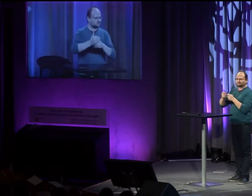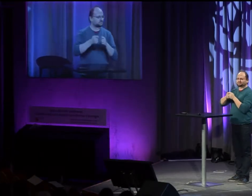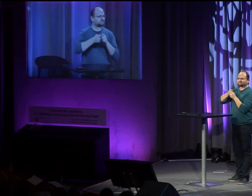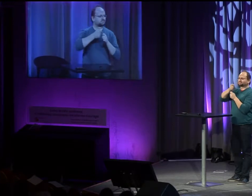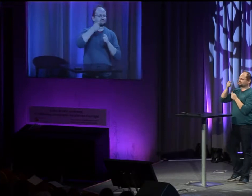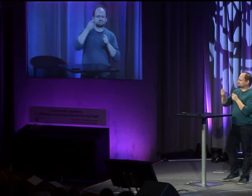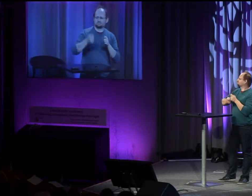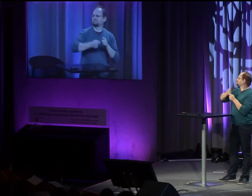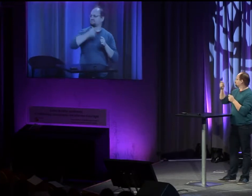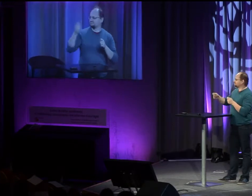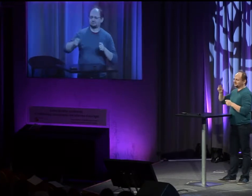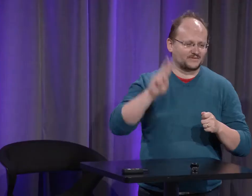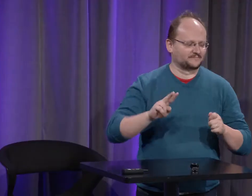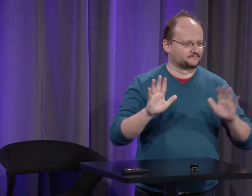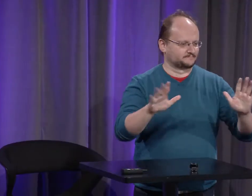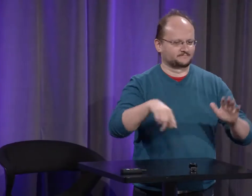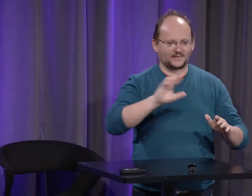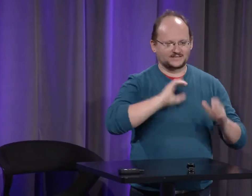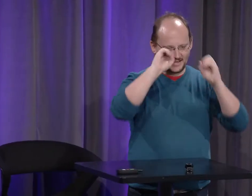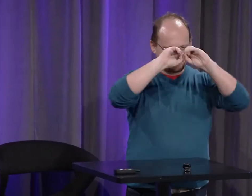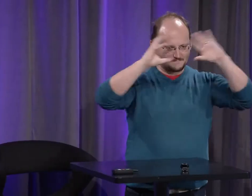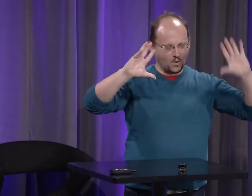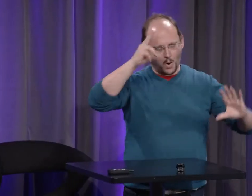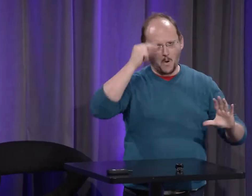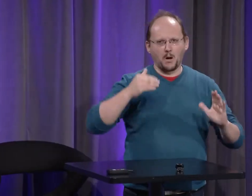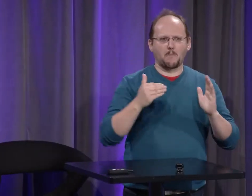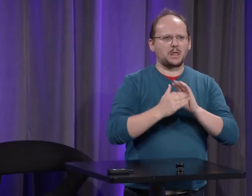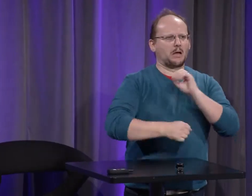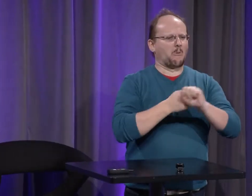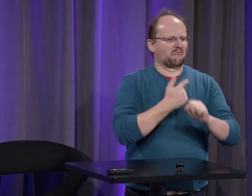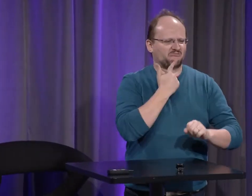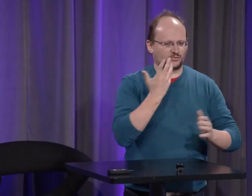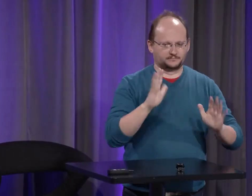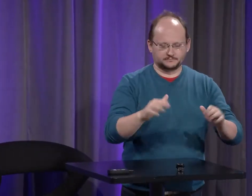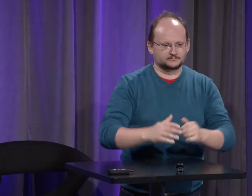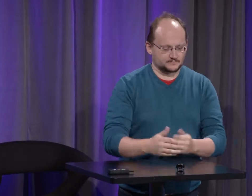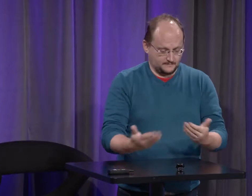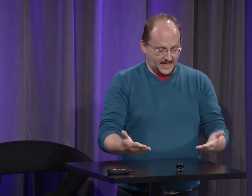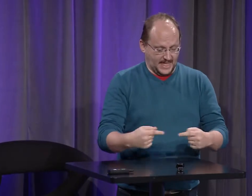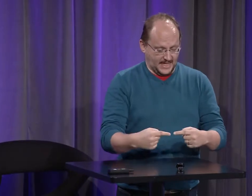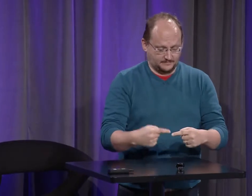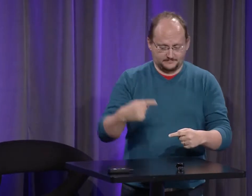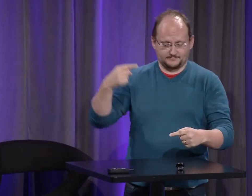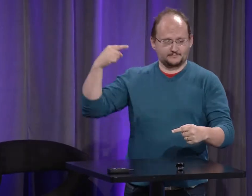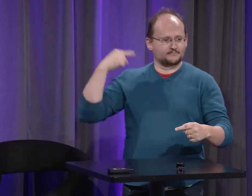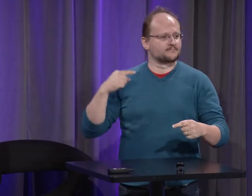Alors, le Moyen-Âge. C'est vrai que c'était très, très long, le Moyen-Âge. C'est période qui a duré très longtemps. Qu'est-ce que ça fait, 1 000 ans